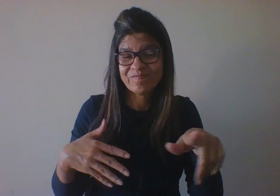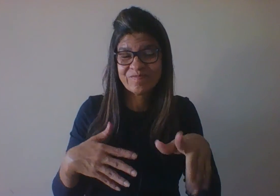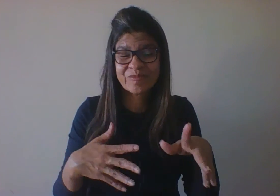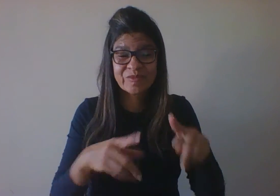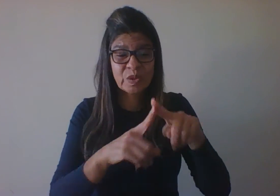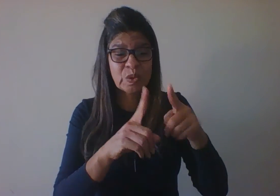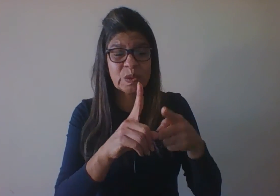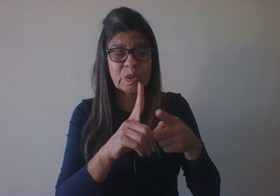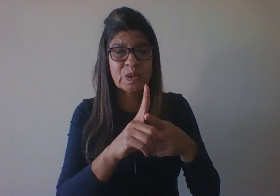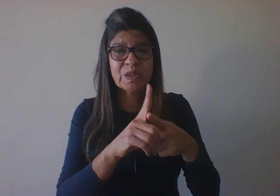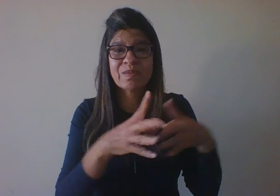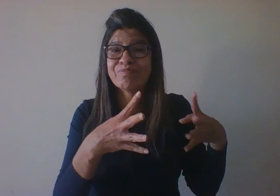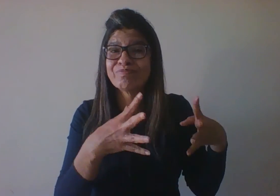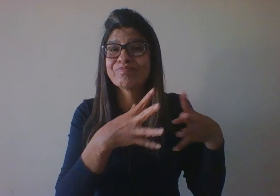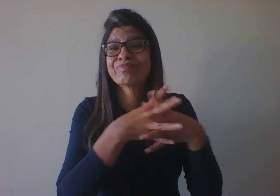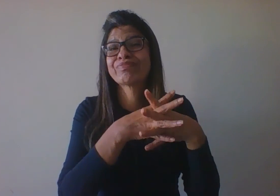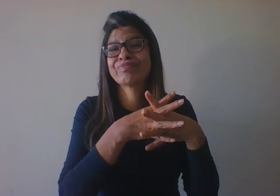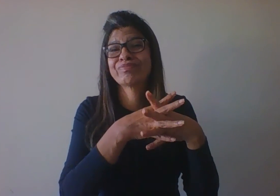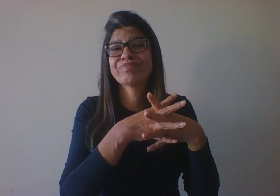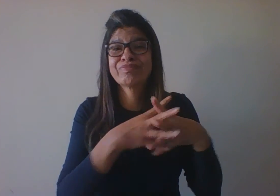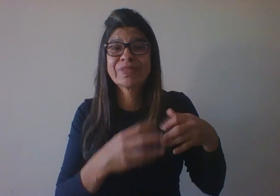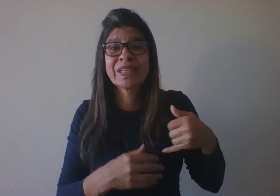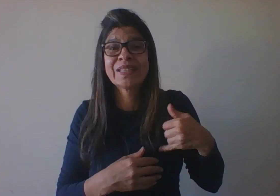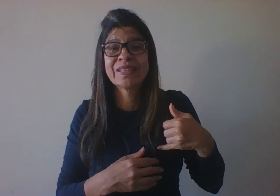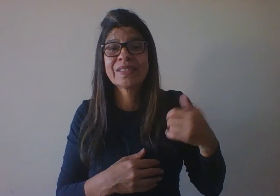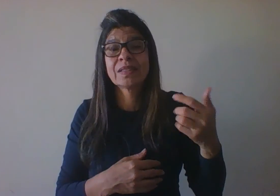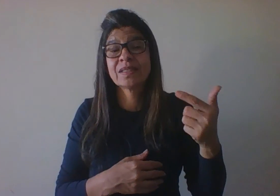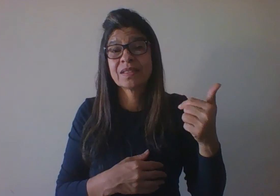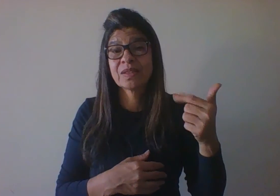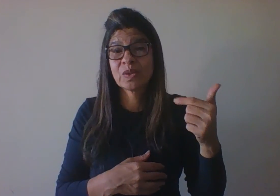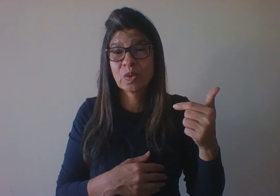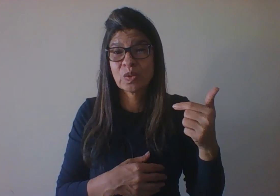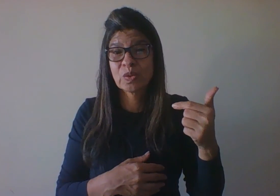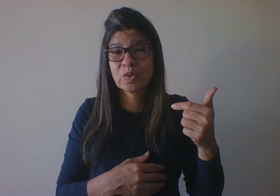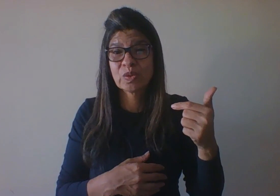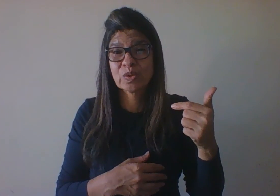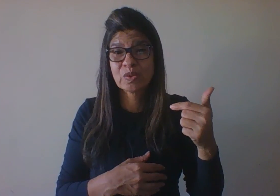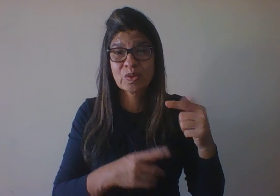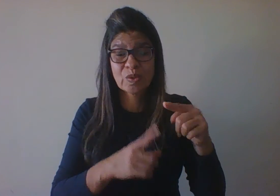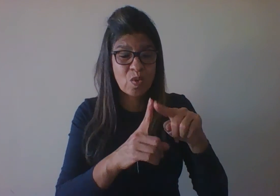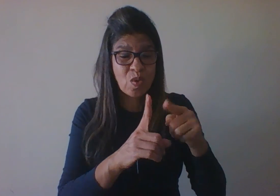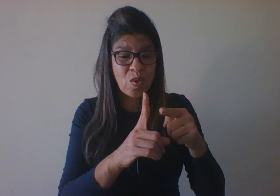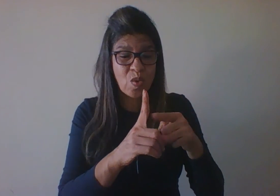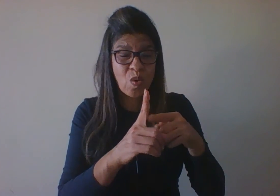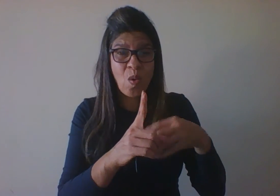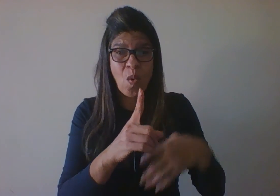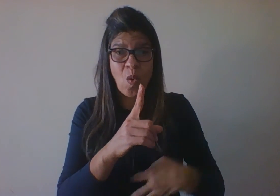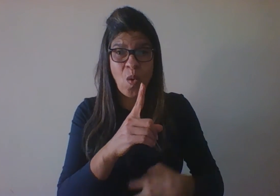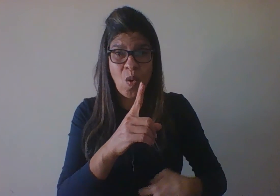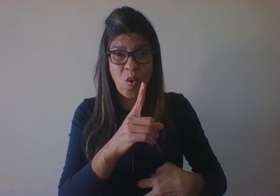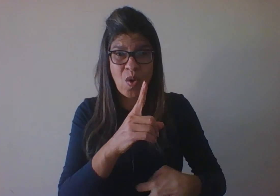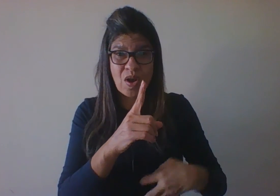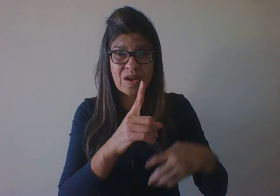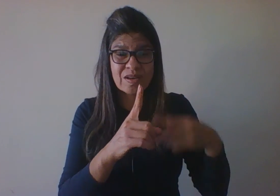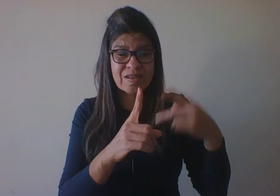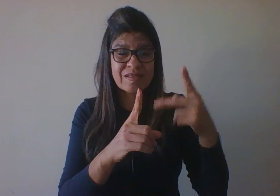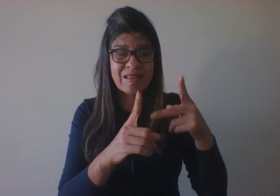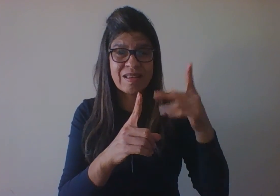Além disso, como essa menina tem 12 anos, o seu organismo do ponto de vista biológico já se tornou maduro, ela ovula, então ela